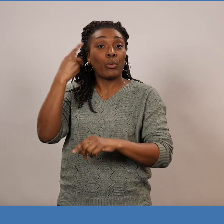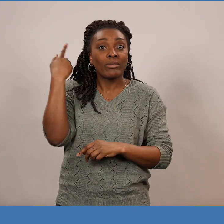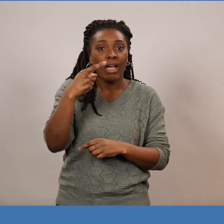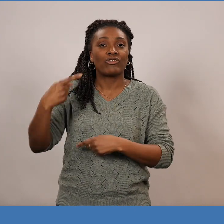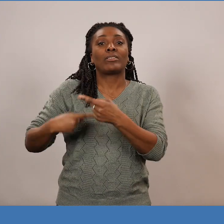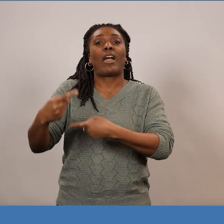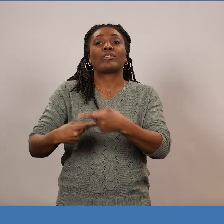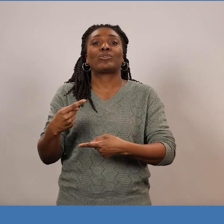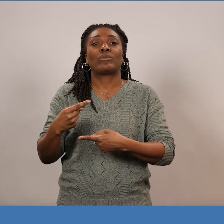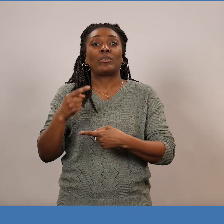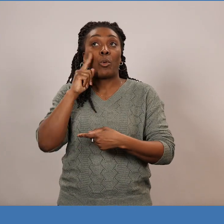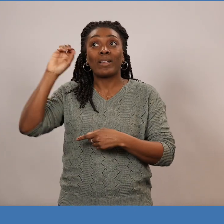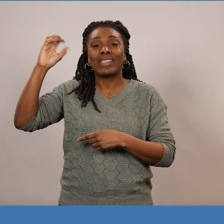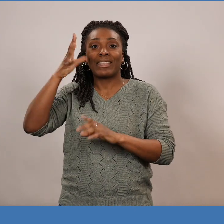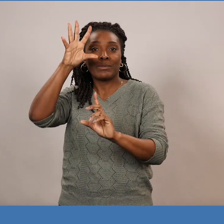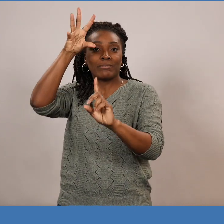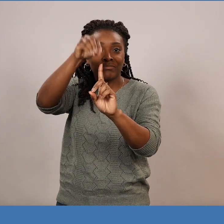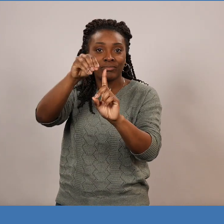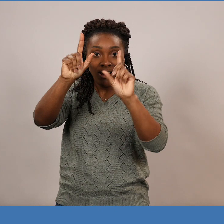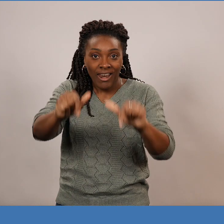investi son esprit en toi pour que tu marques ta génération.